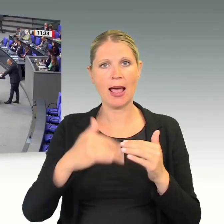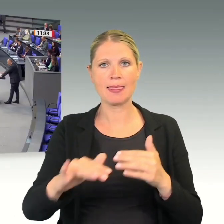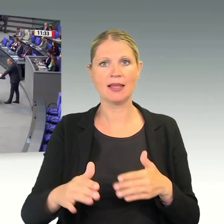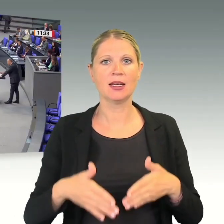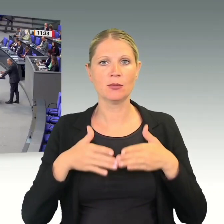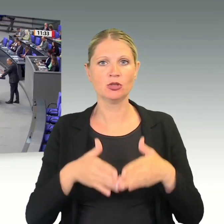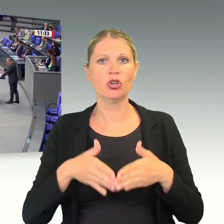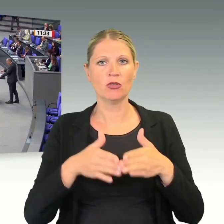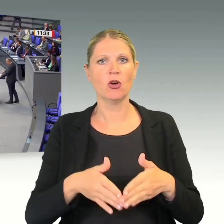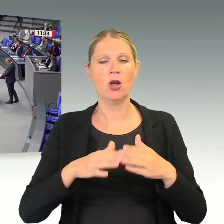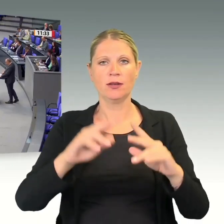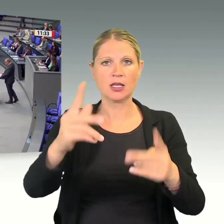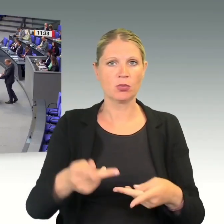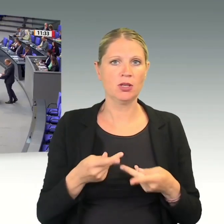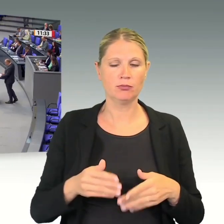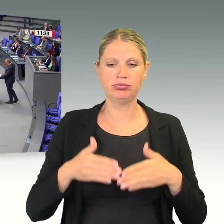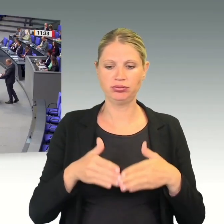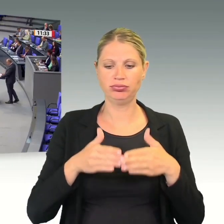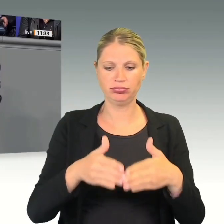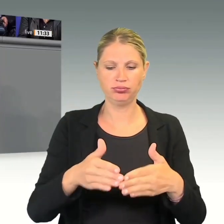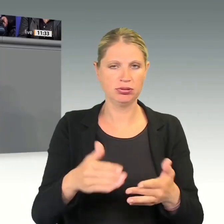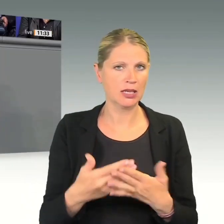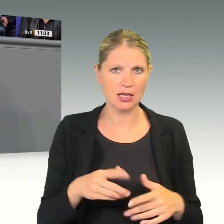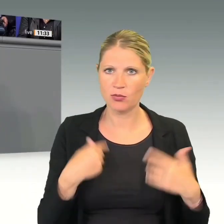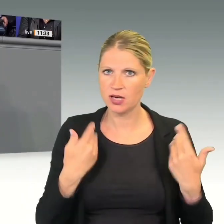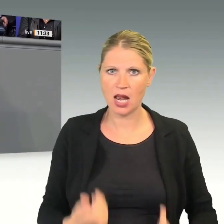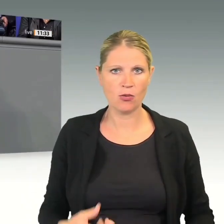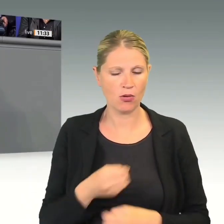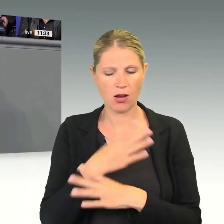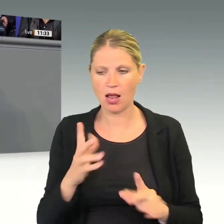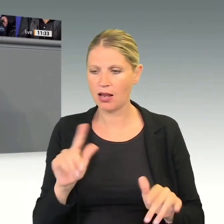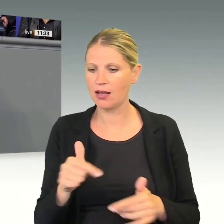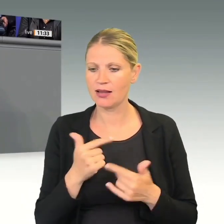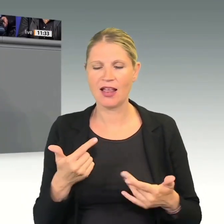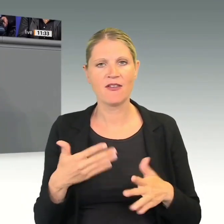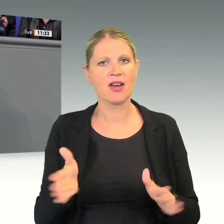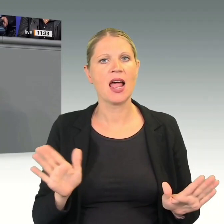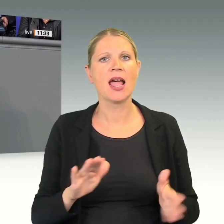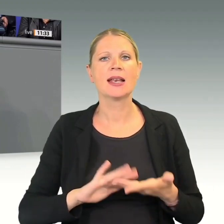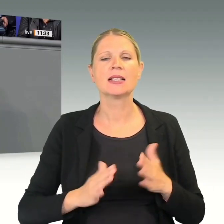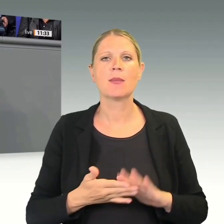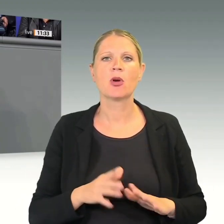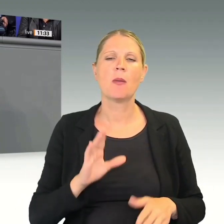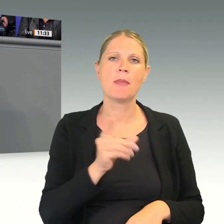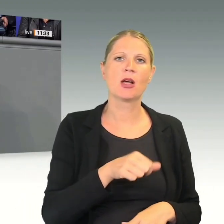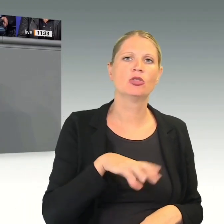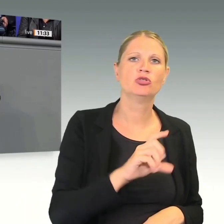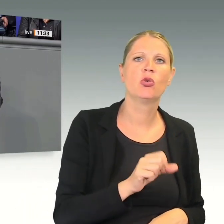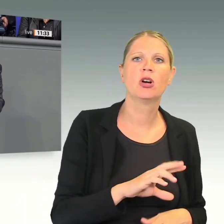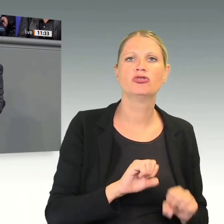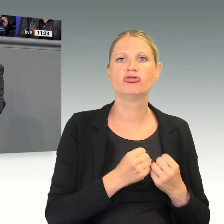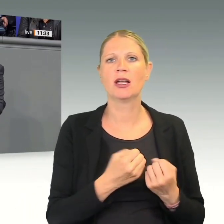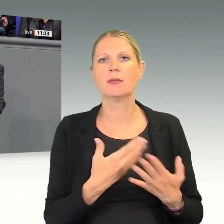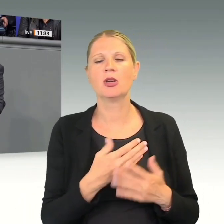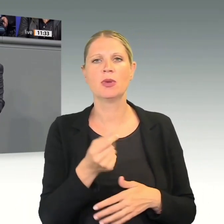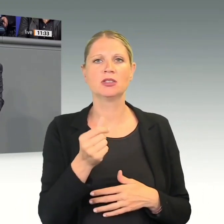Und darum unsere eindeutige Haltung, kein Freihandelsabkommen der EU mit den Mercosur-Staaten, solange landwirtschaftliche Erzeugnisse wie Zucker,